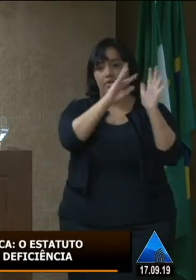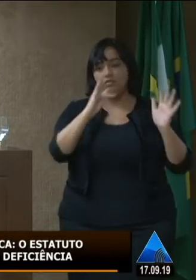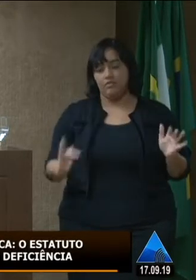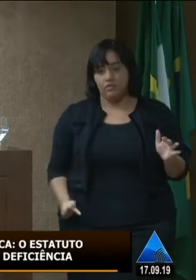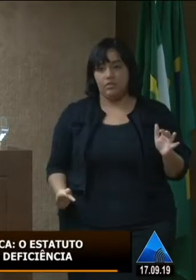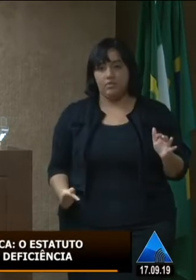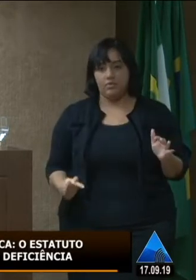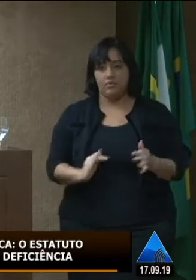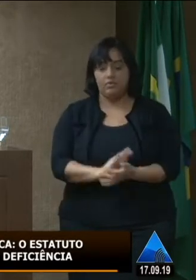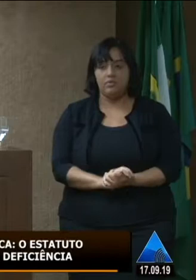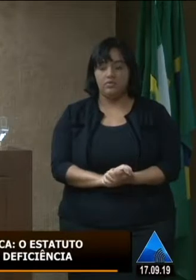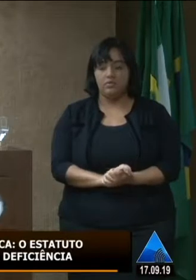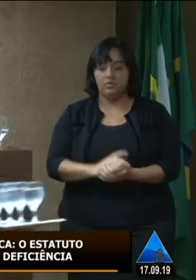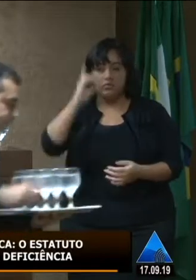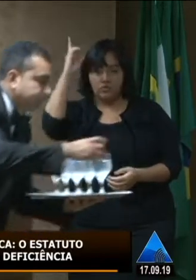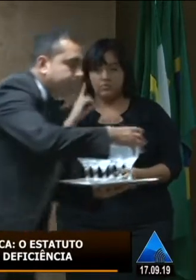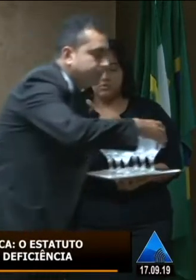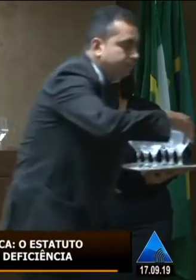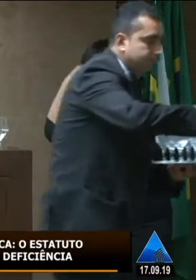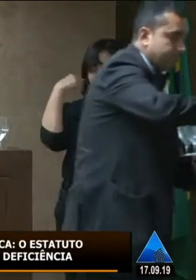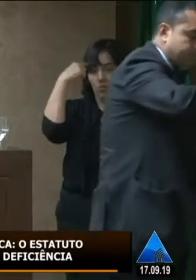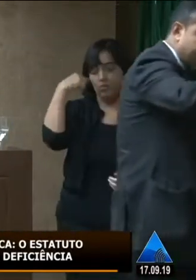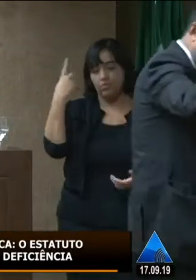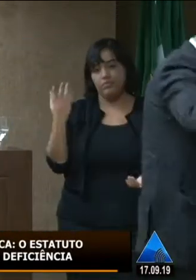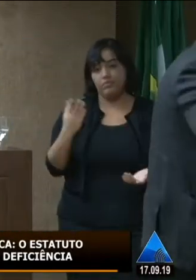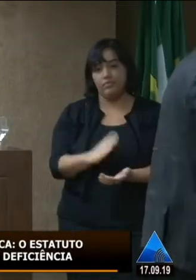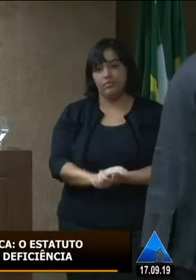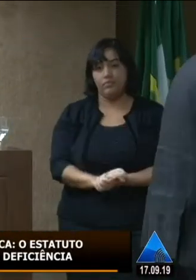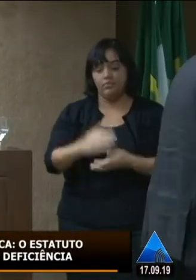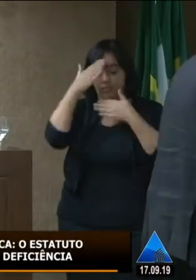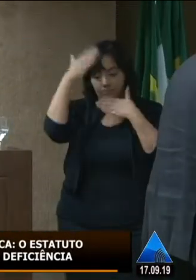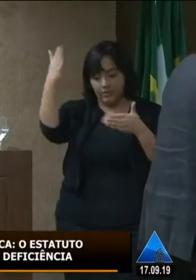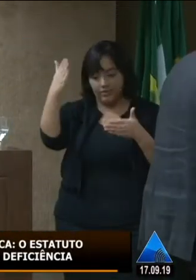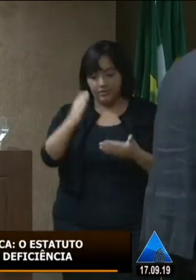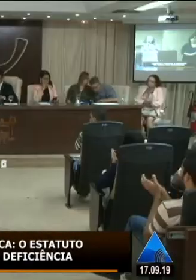a duvisão monocular, onde a gente não é visto. Tá? Obrigada.